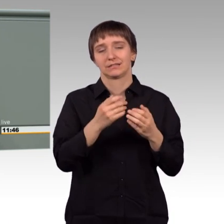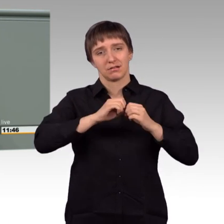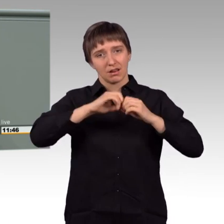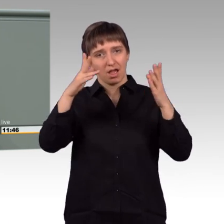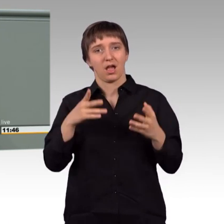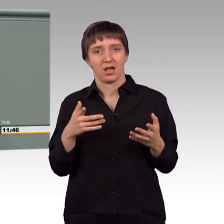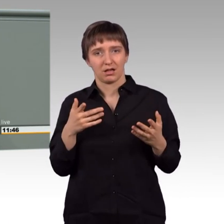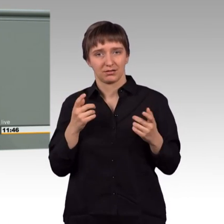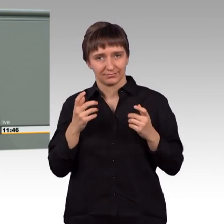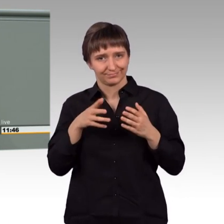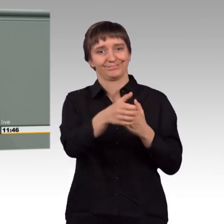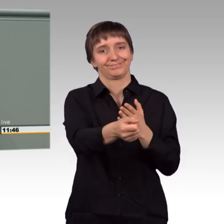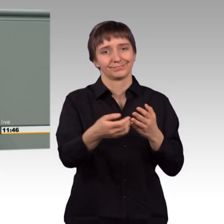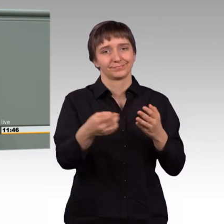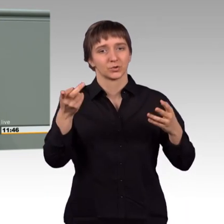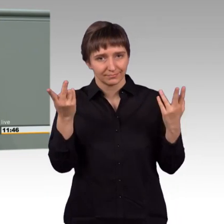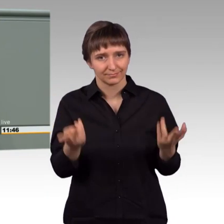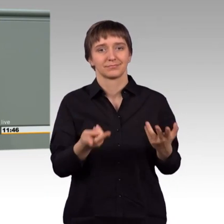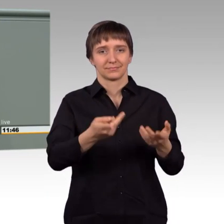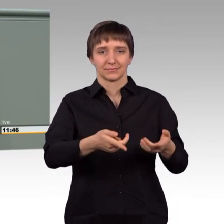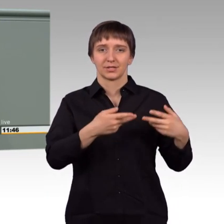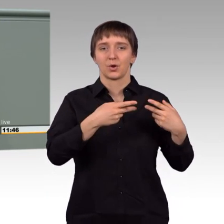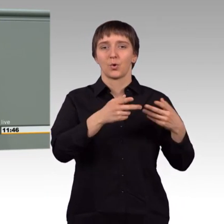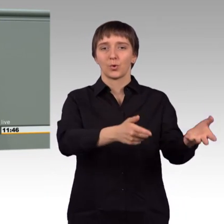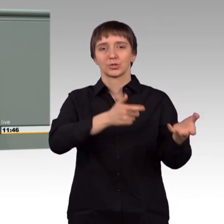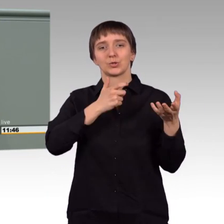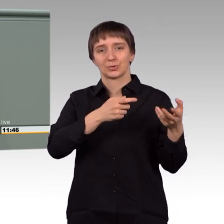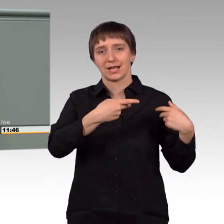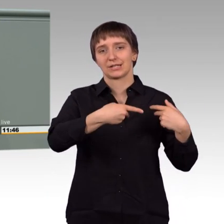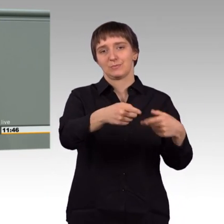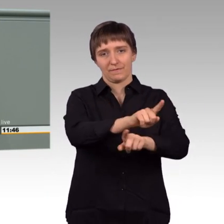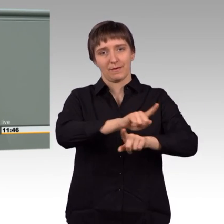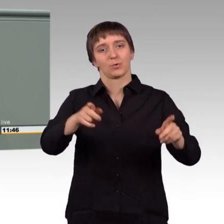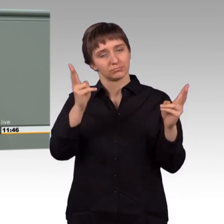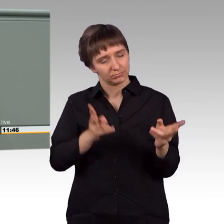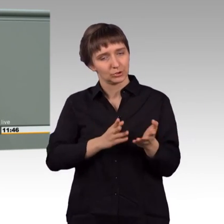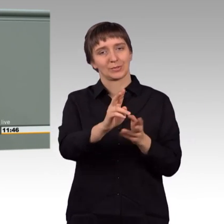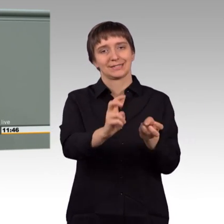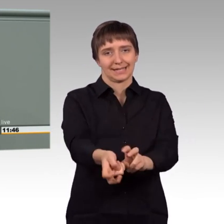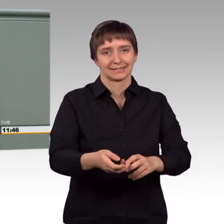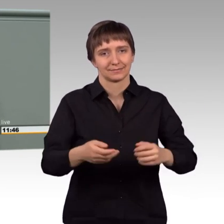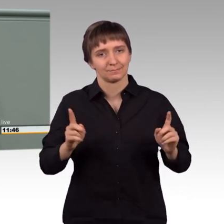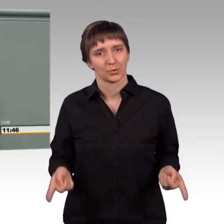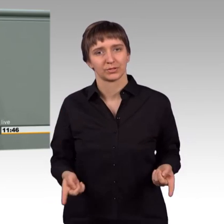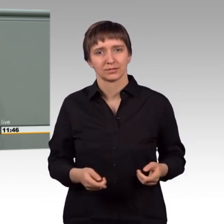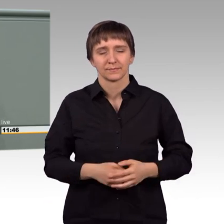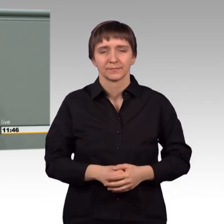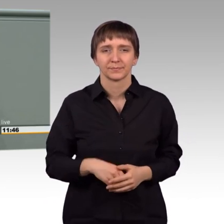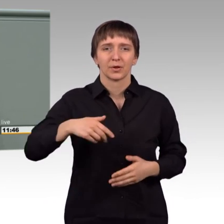ein Rüstungsexportverbot durchsetzen. Frau Merkel hat sich heute Morgen in ihrer Regierungserklärung